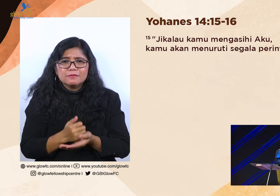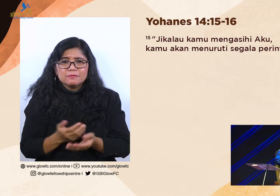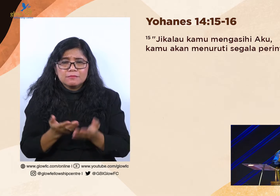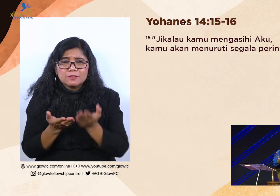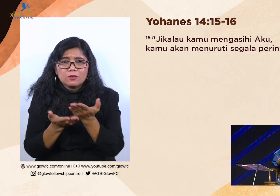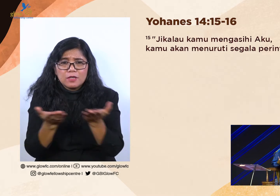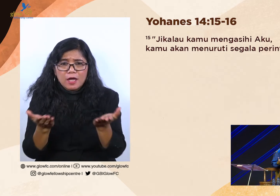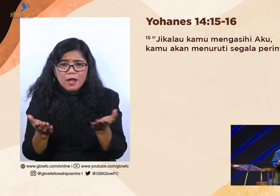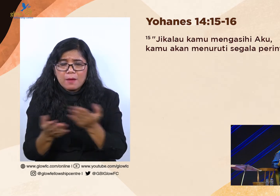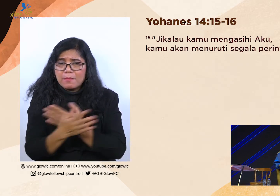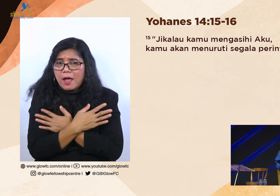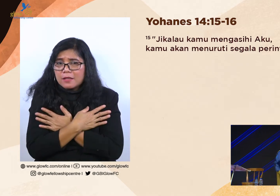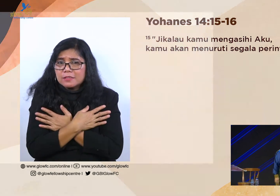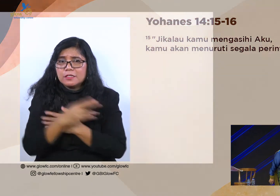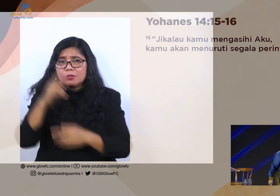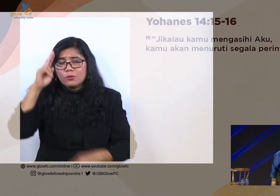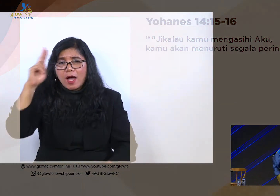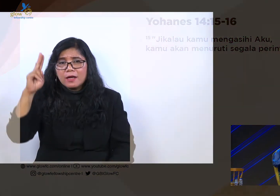Simple.